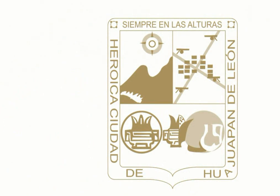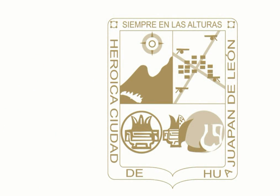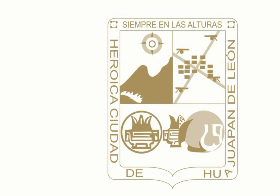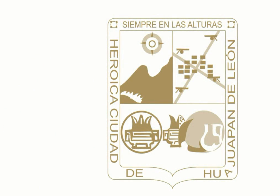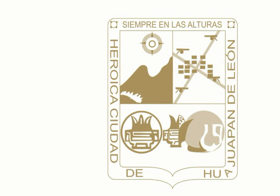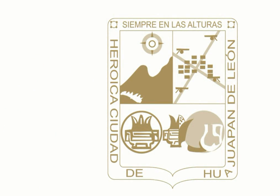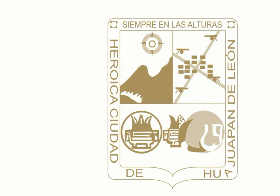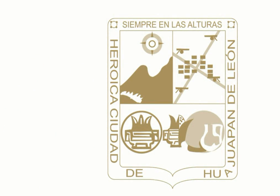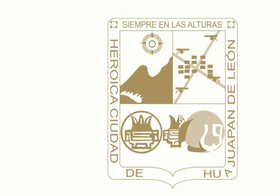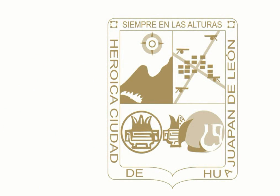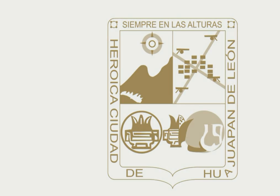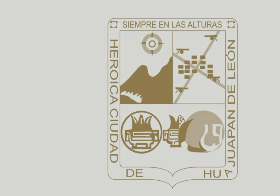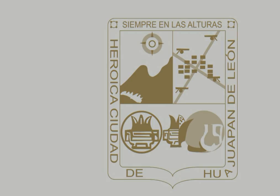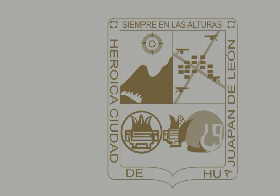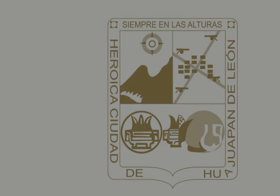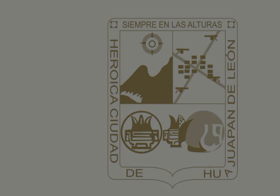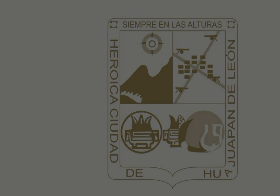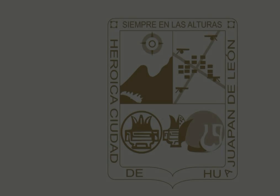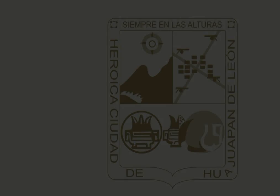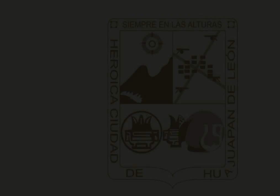PCF Seguida